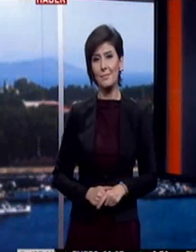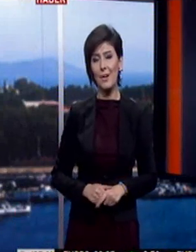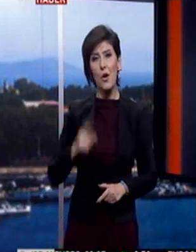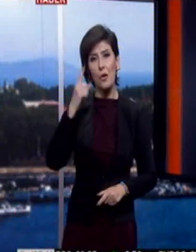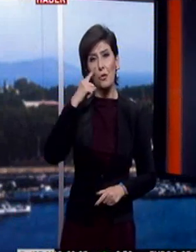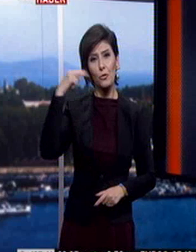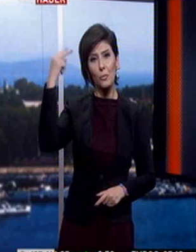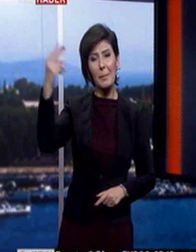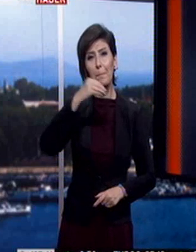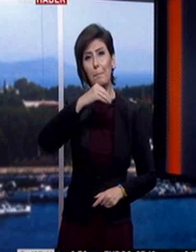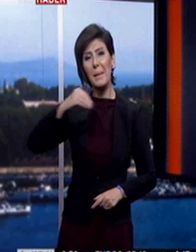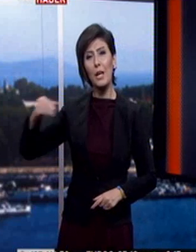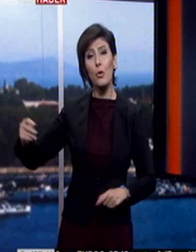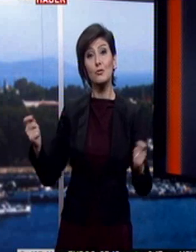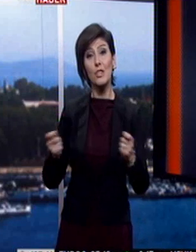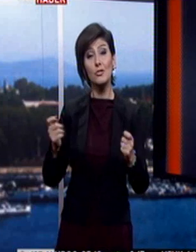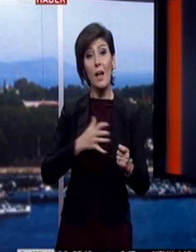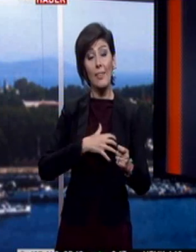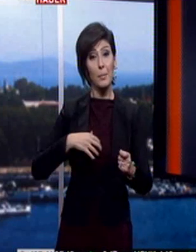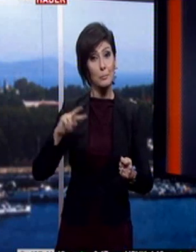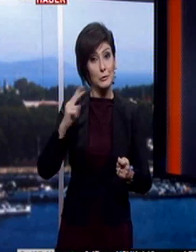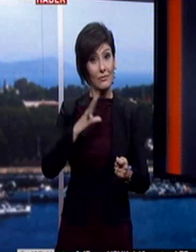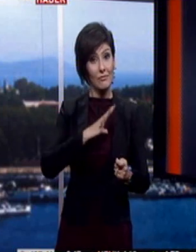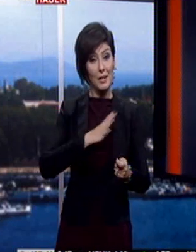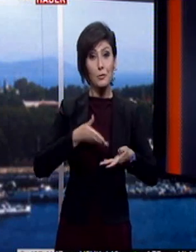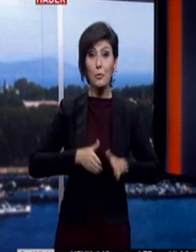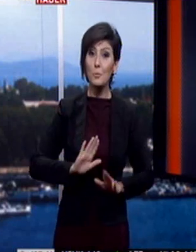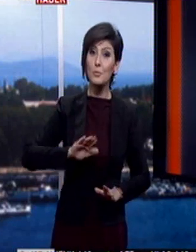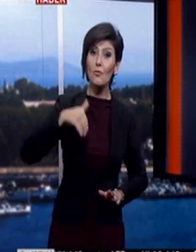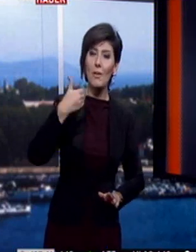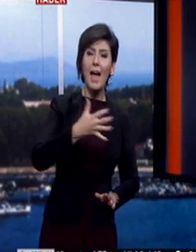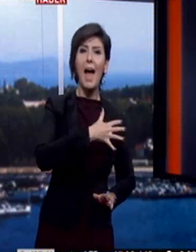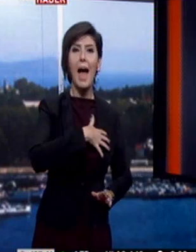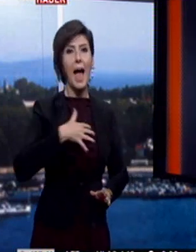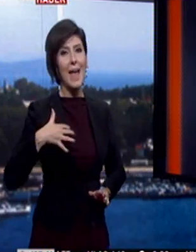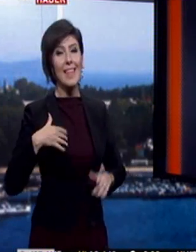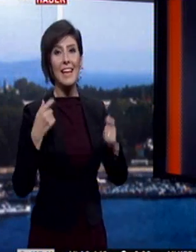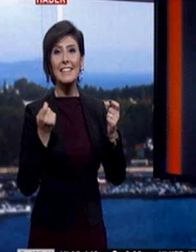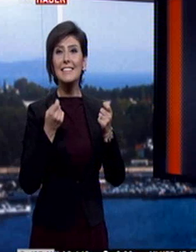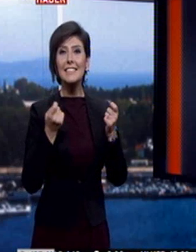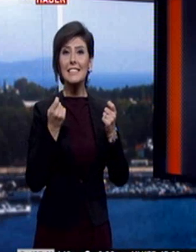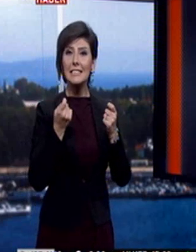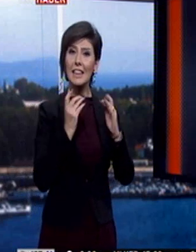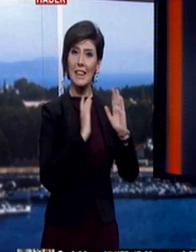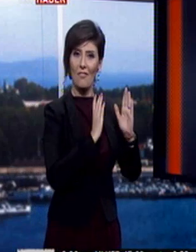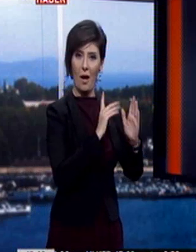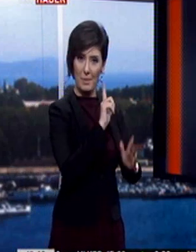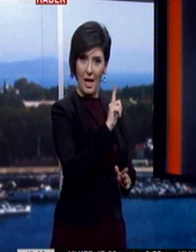Hükümetten milyonlarca çalışan anneye müjde. Doğum sonrası annelerin iş hayatına devam etmesi için toruna